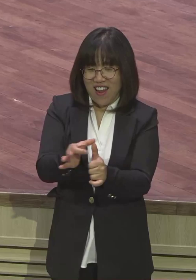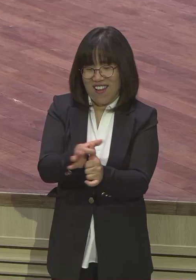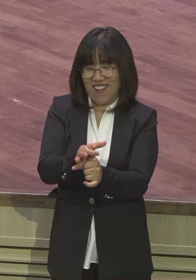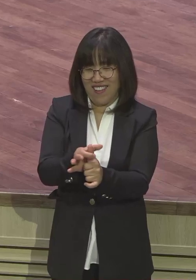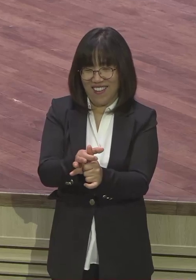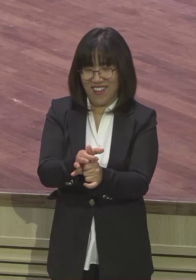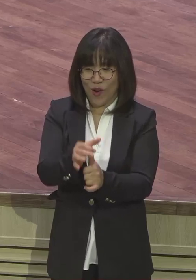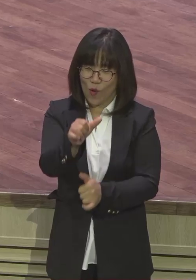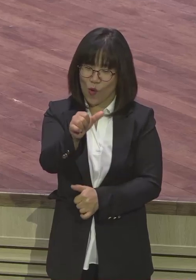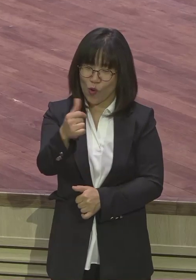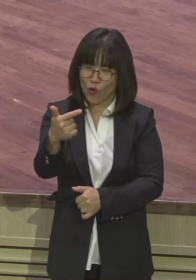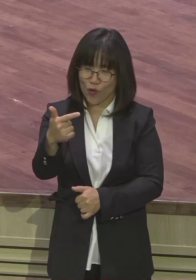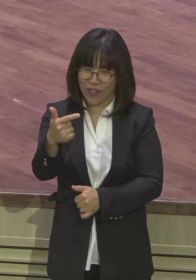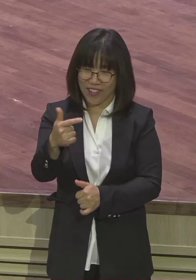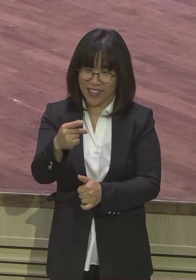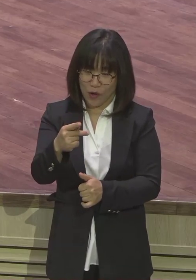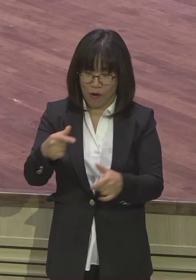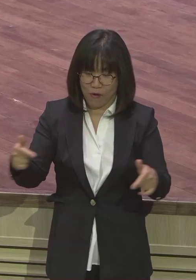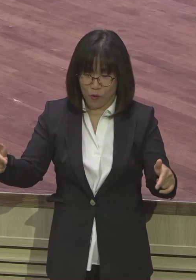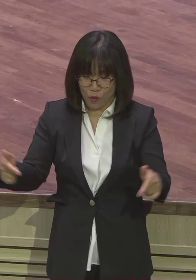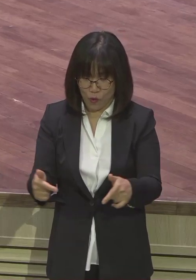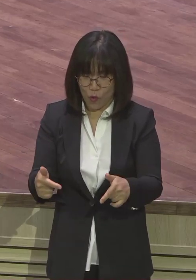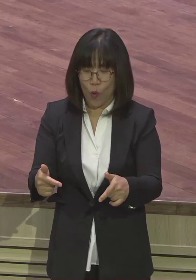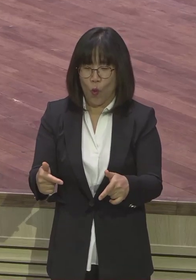옷을 입을 입을 수가 없어 옷을 통이 탁 커가지고